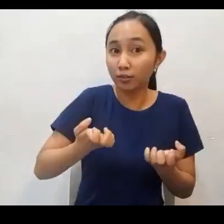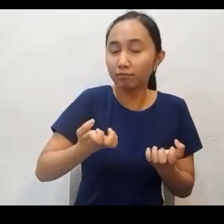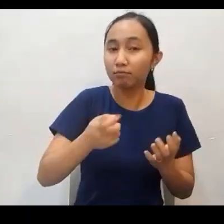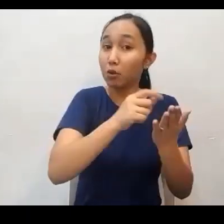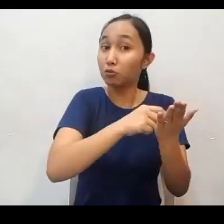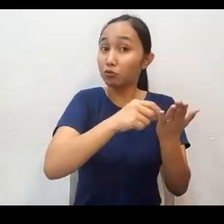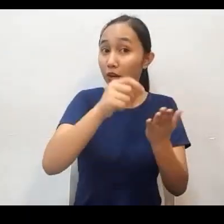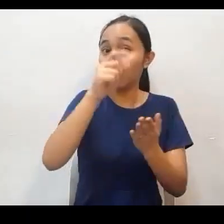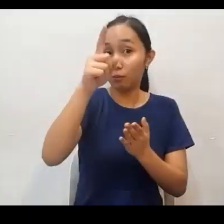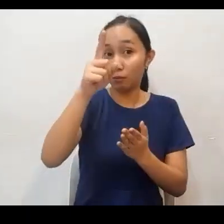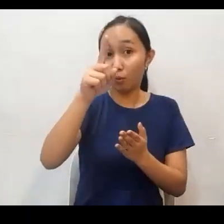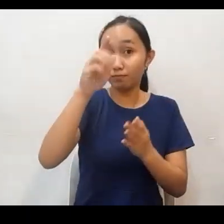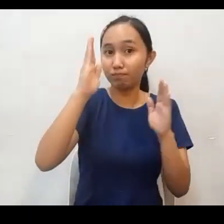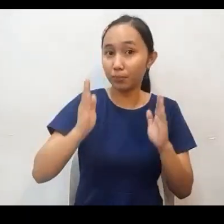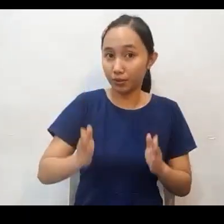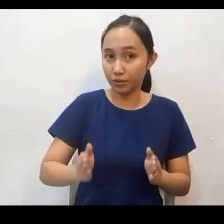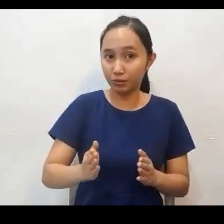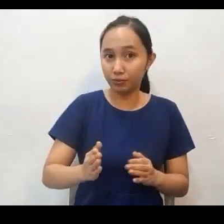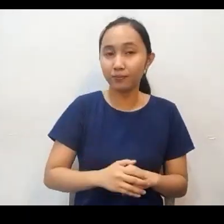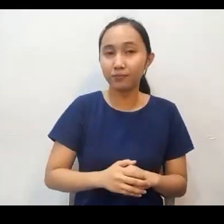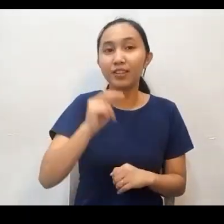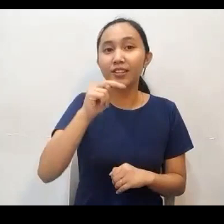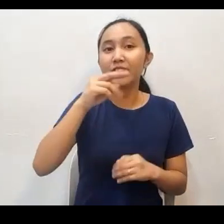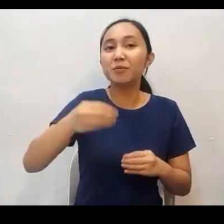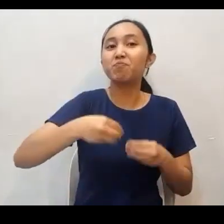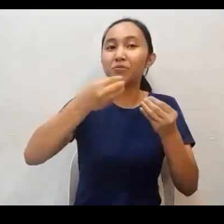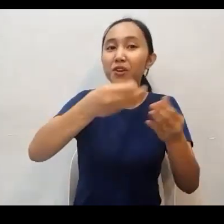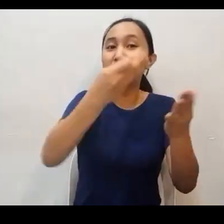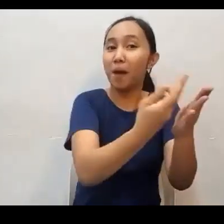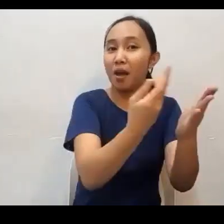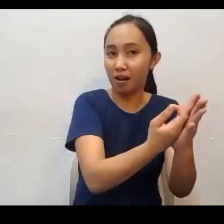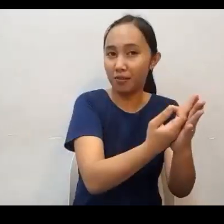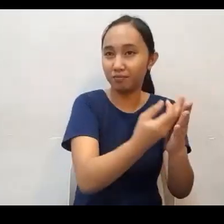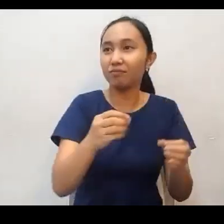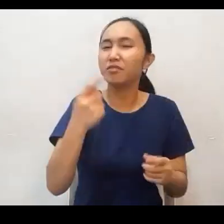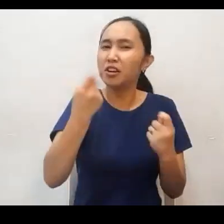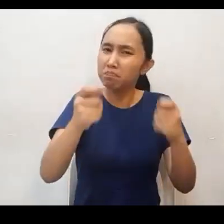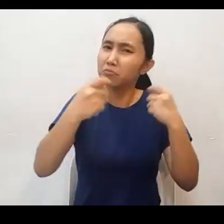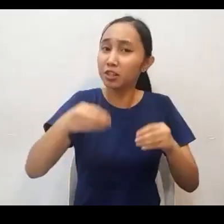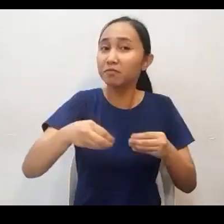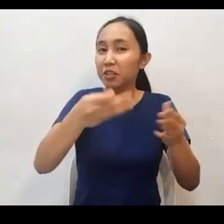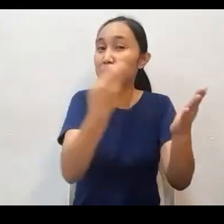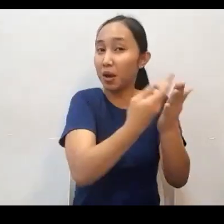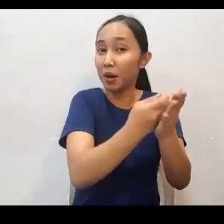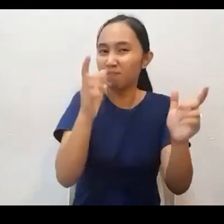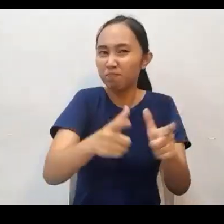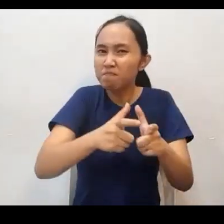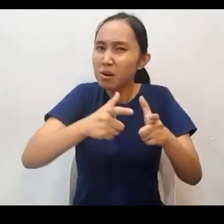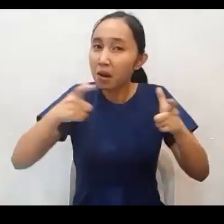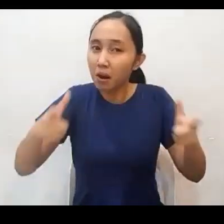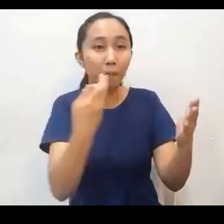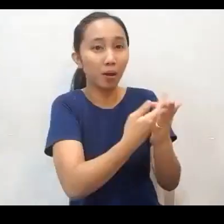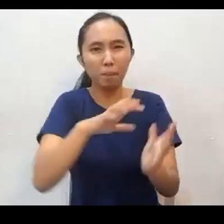kaya nga sinabi nung ating senior pastor na si pastor Riuhan para masubok mo yung isang tao bigyan mo siya ng malaking halaga ng pera